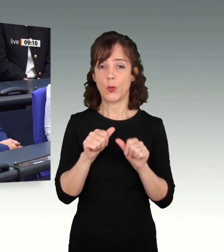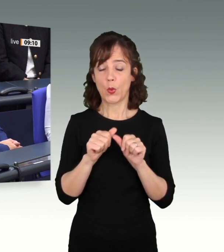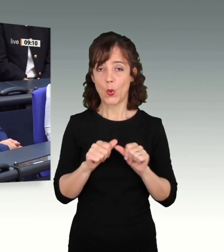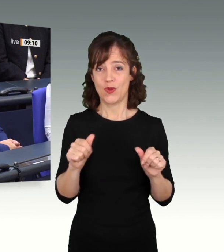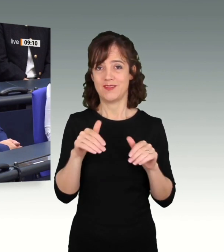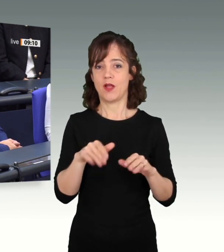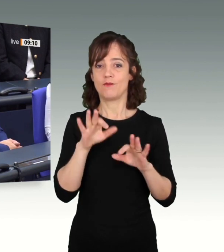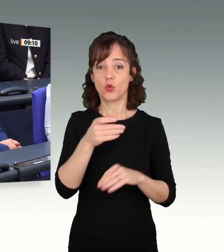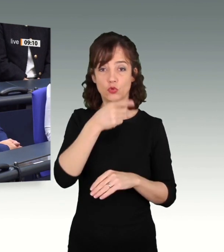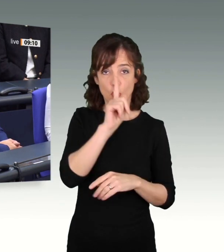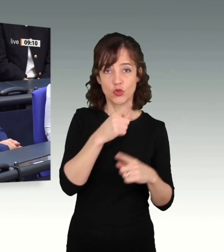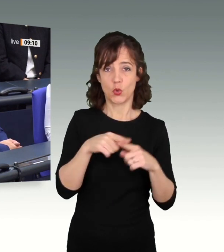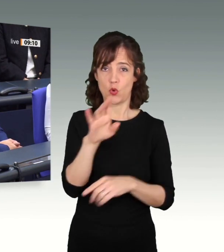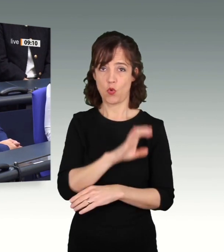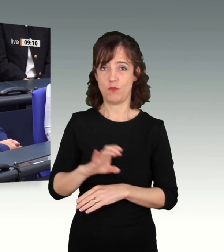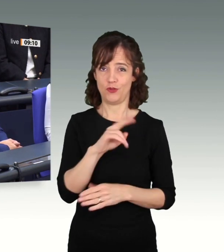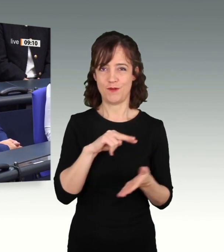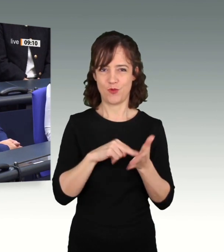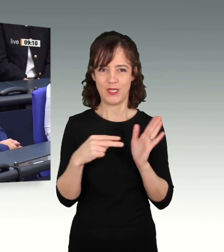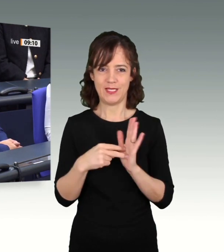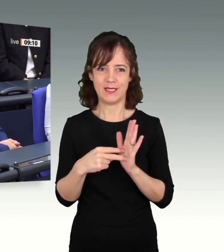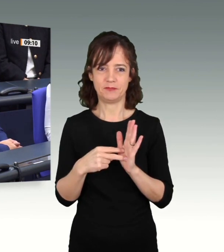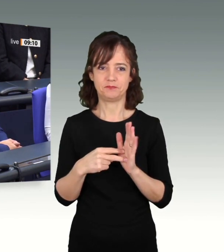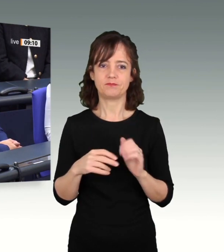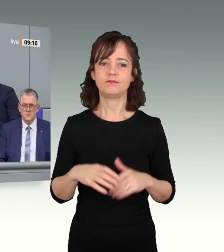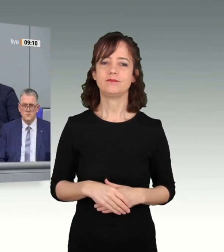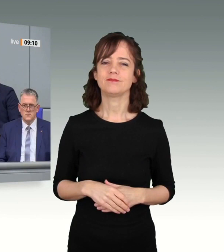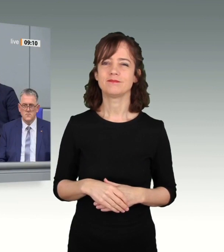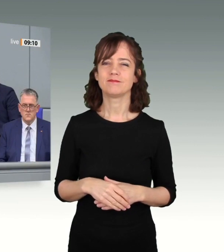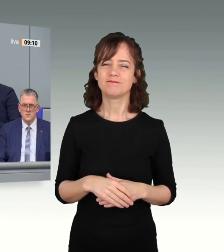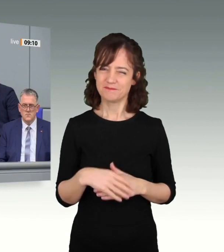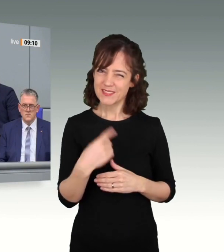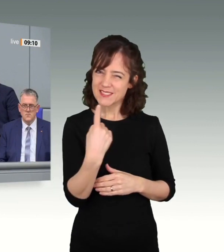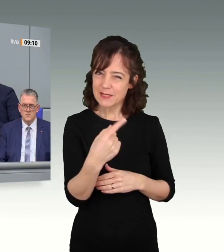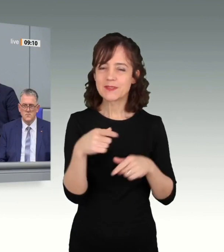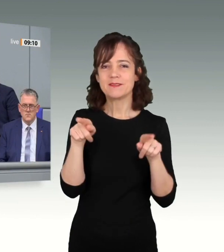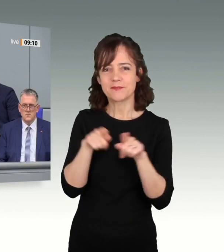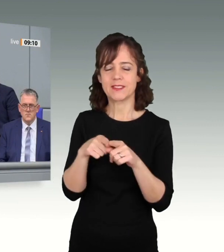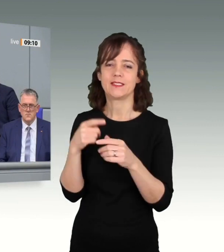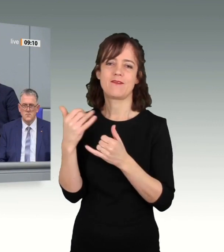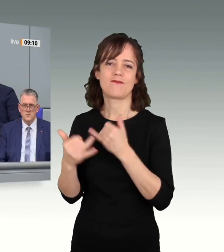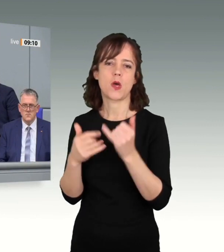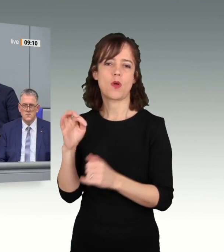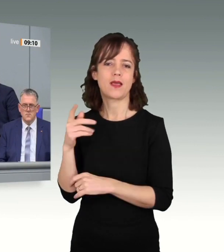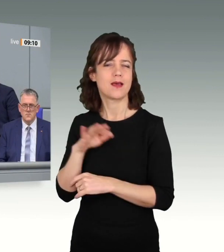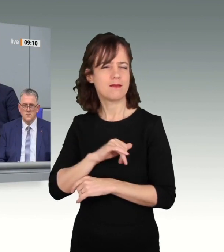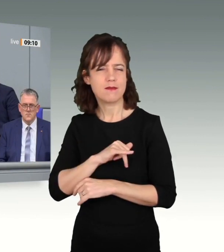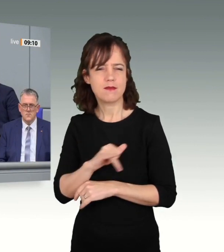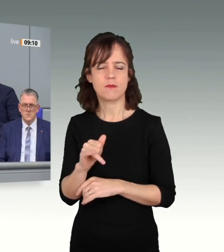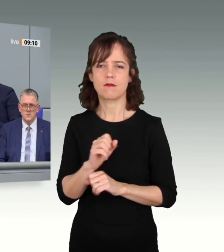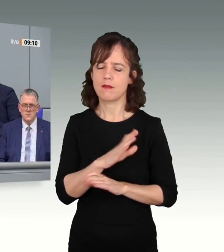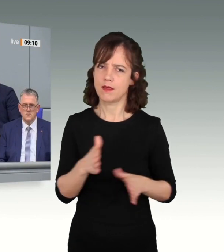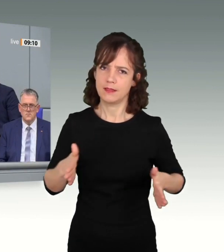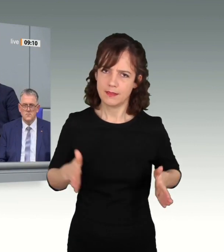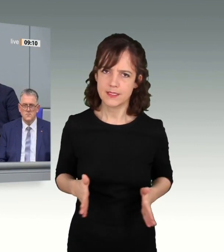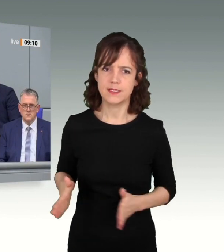und europäische Politik. Wie Anne-Marie Renger haben Sie sich immer mit unglaublicher Disziplin